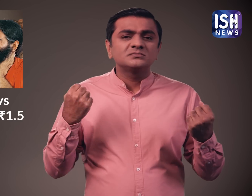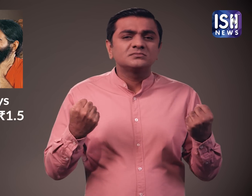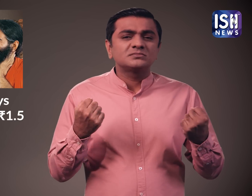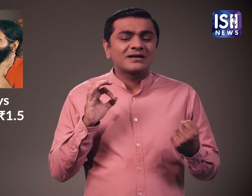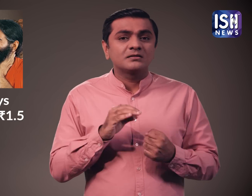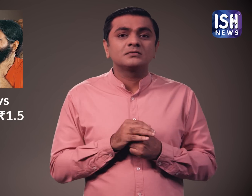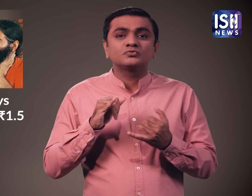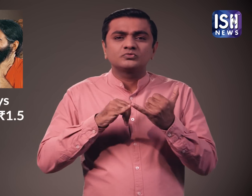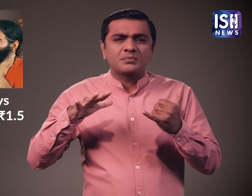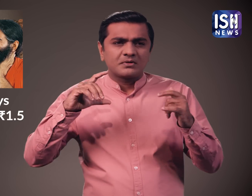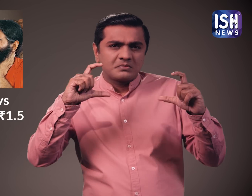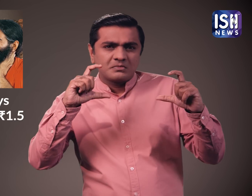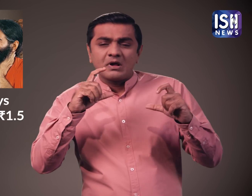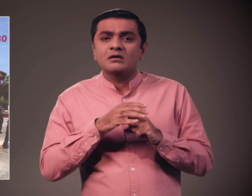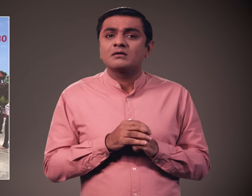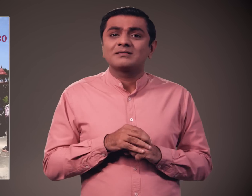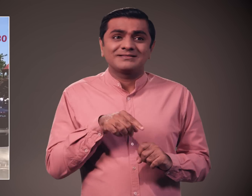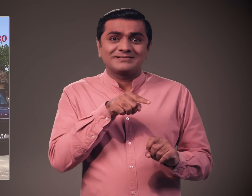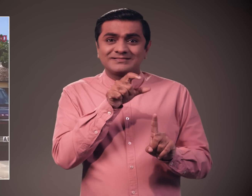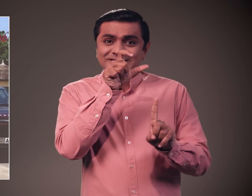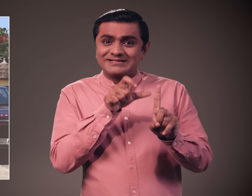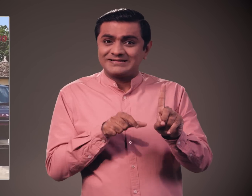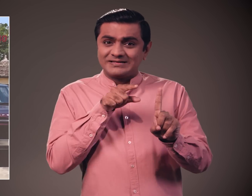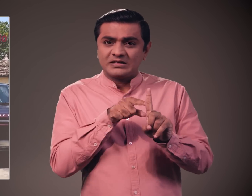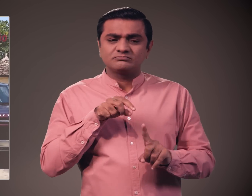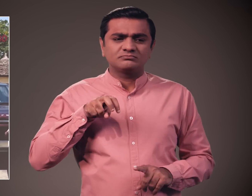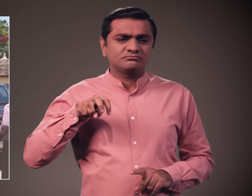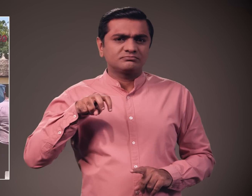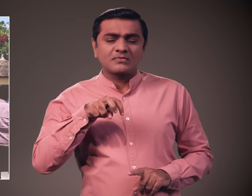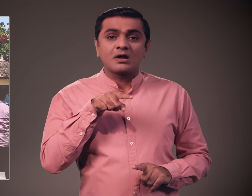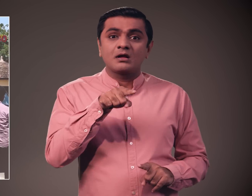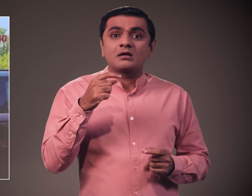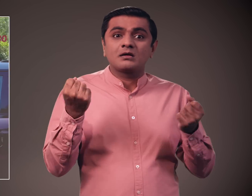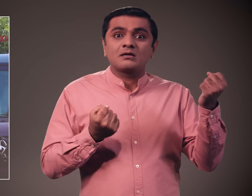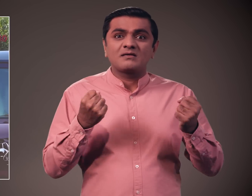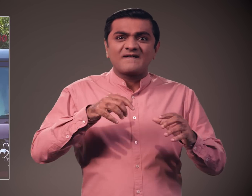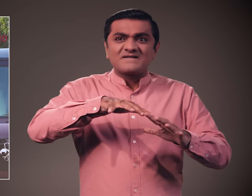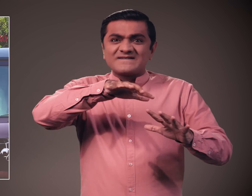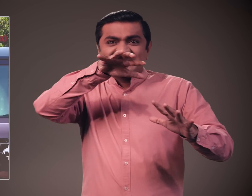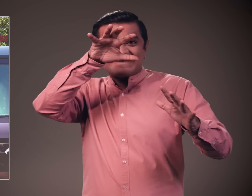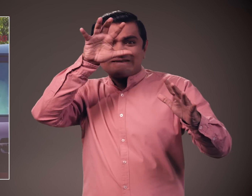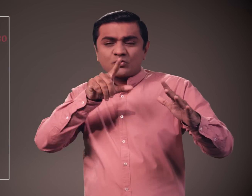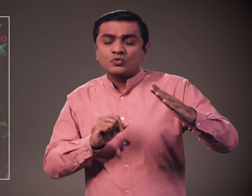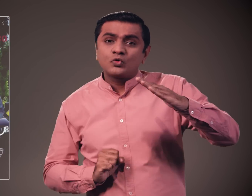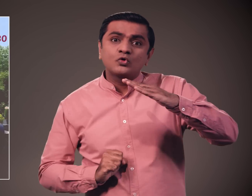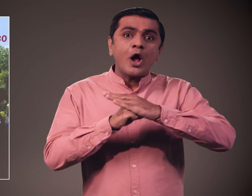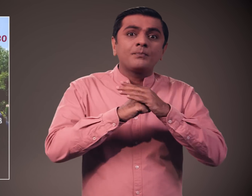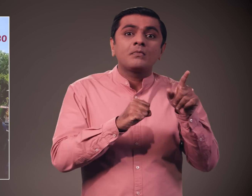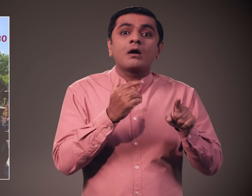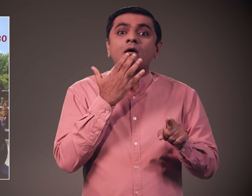एक विडियो में बाबा राम देव को सेडोना रेड कार का निरिक्षन करते हुए देखा गया, जो